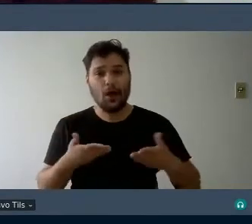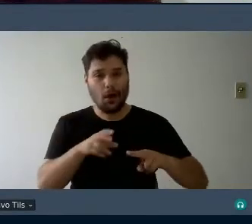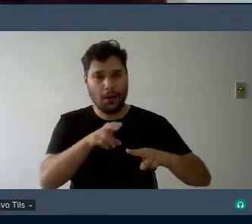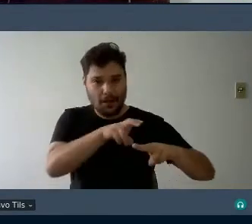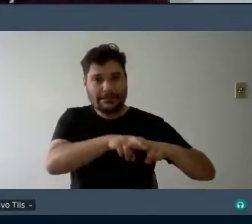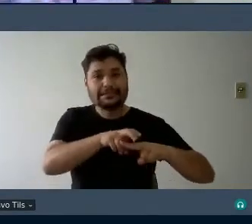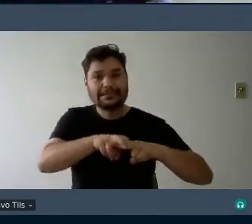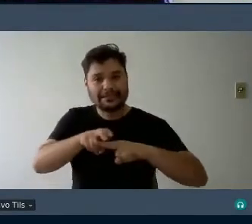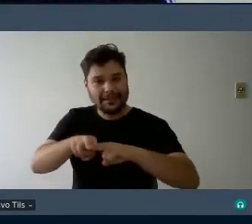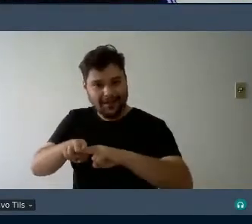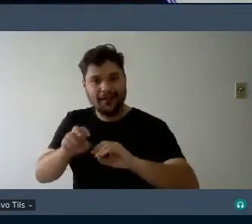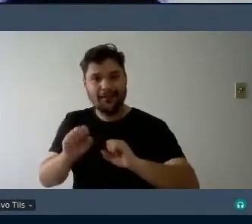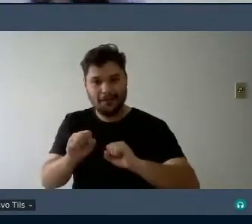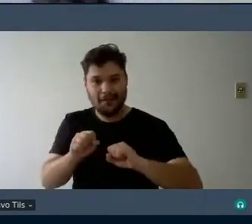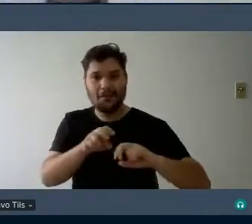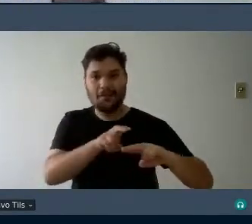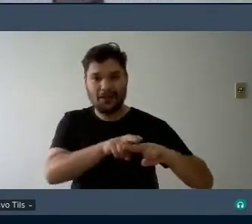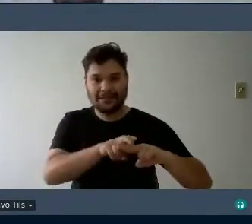então